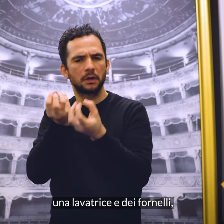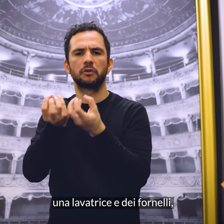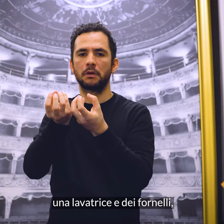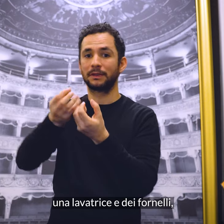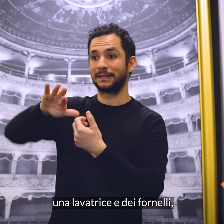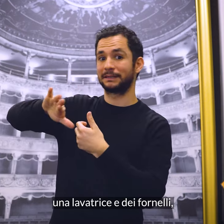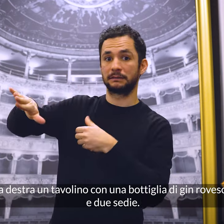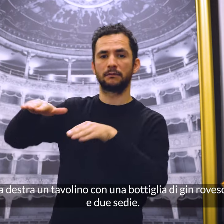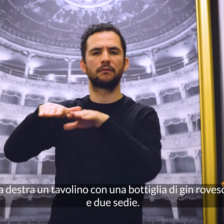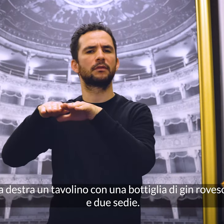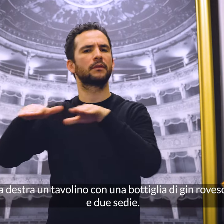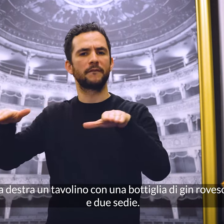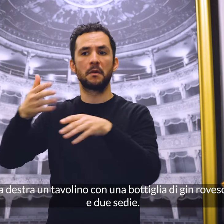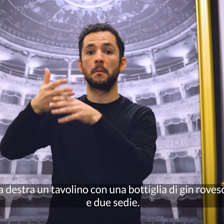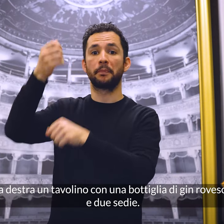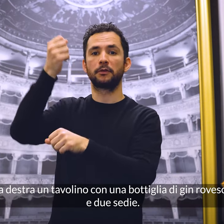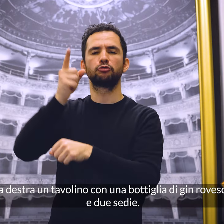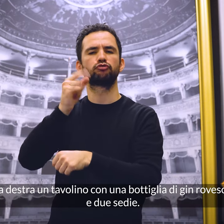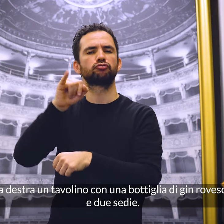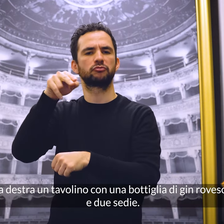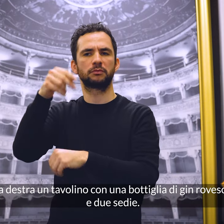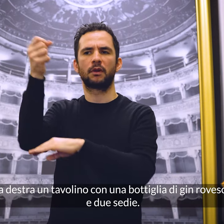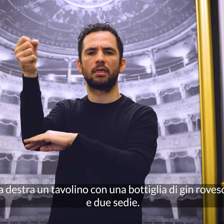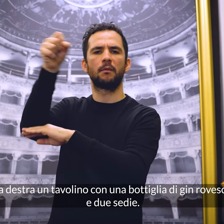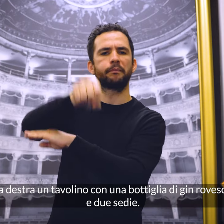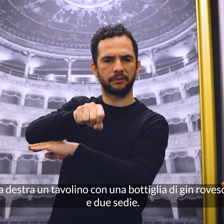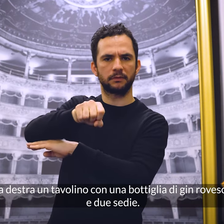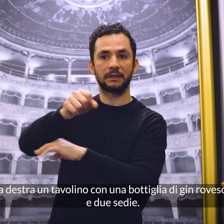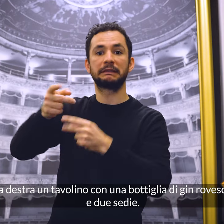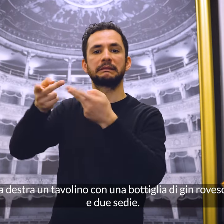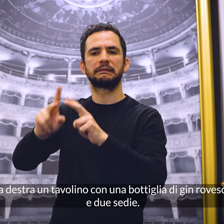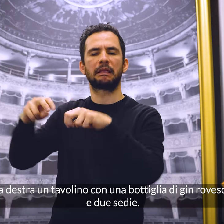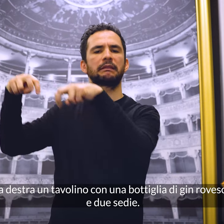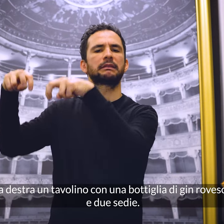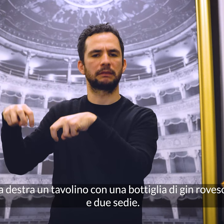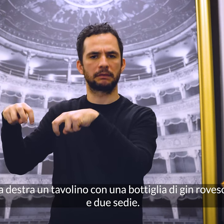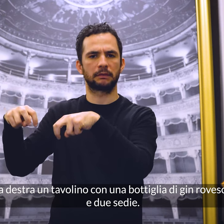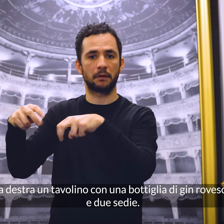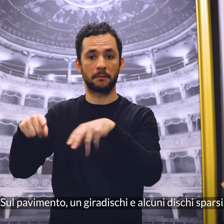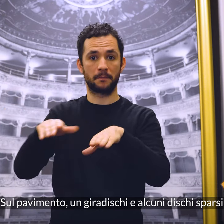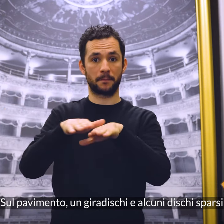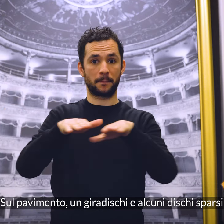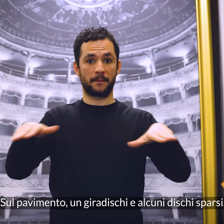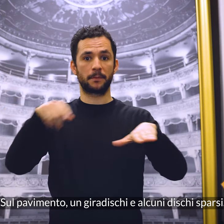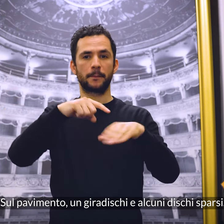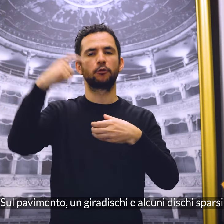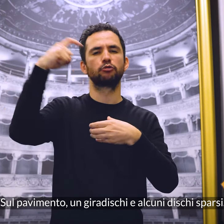fornelli. Sulla destra un tavolino con una bottiglia di gin rovesciata e due sedie. Sul pavimento un